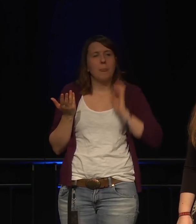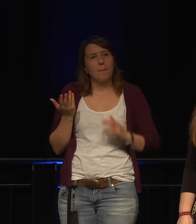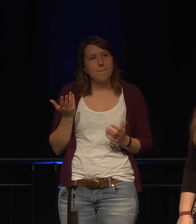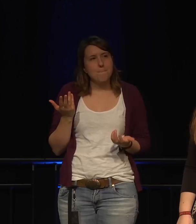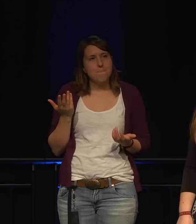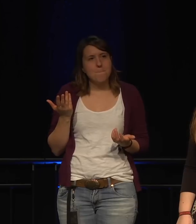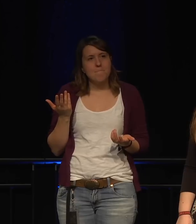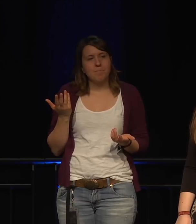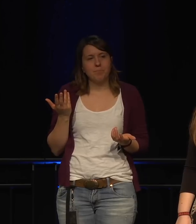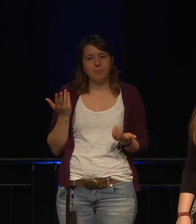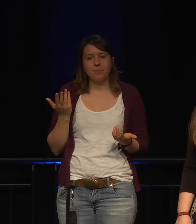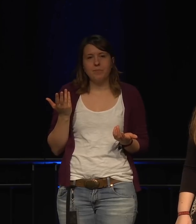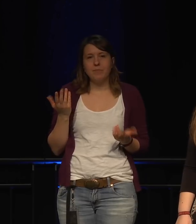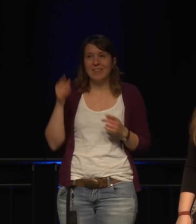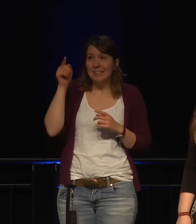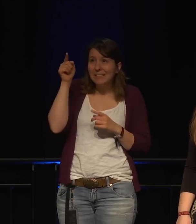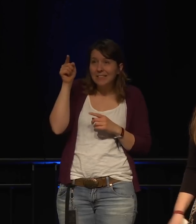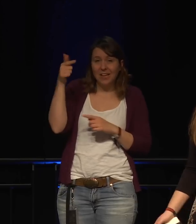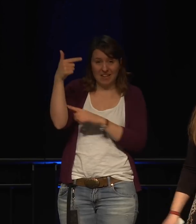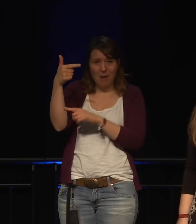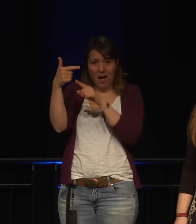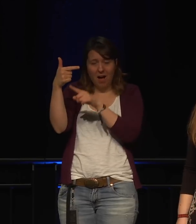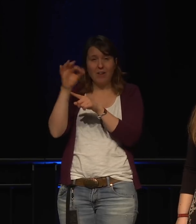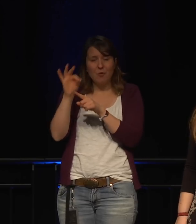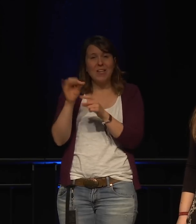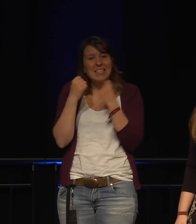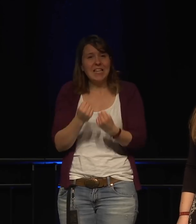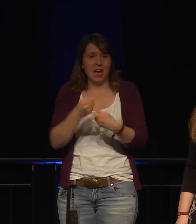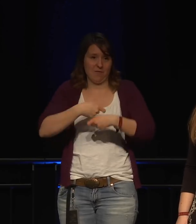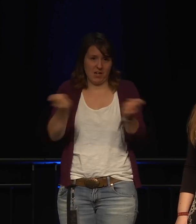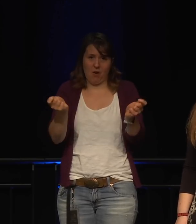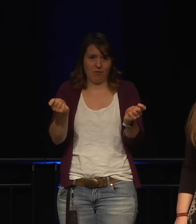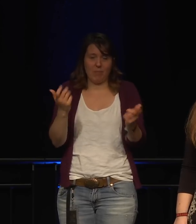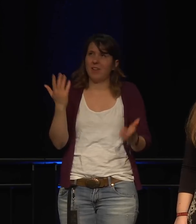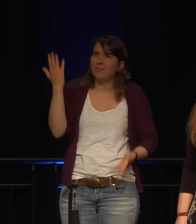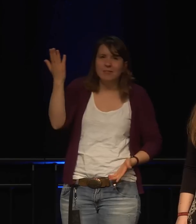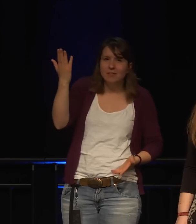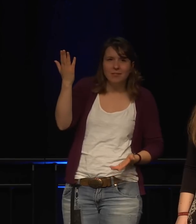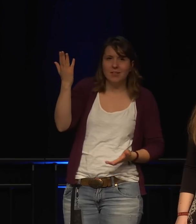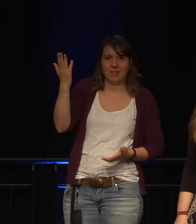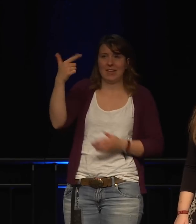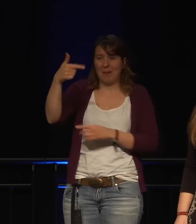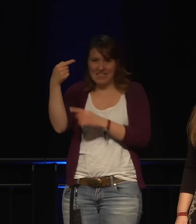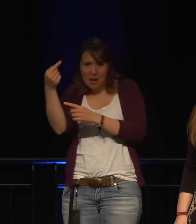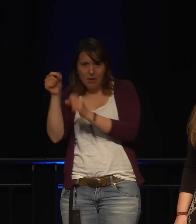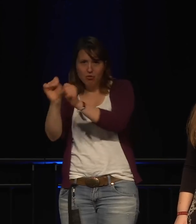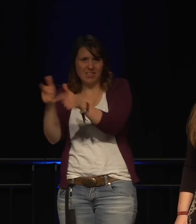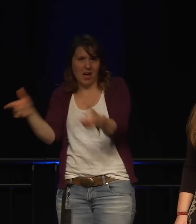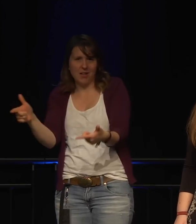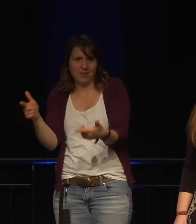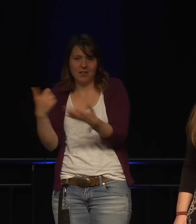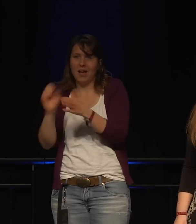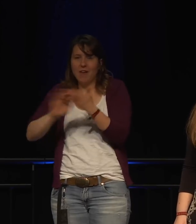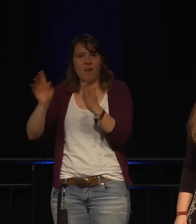das ist eine Kamera, die als eine Sicherheitskamera verkauft wird, was natürlich